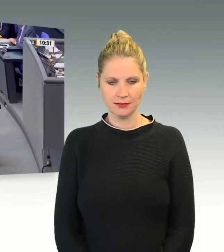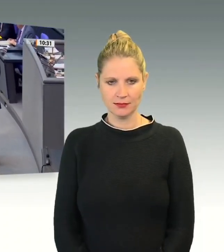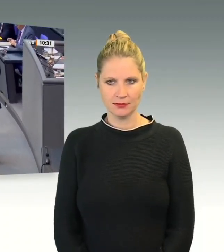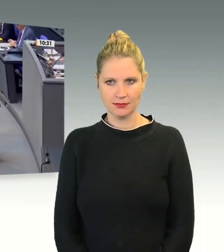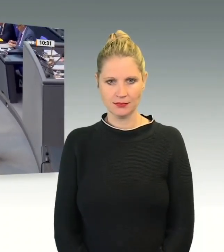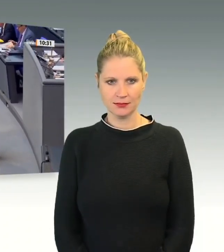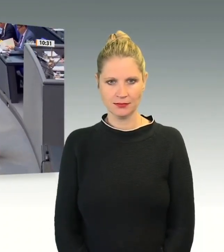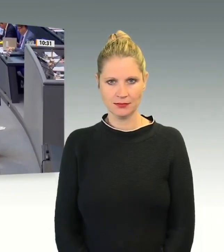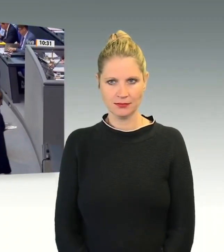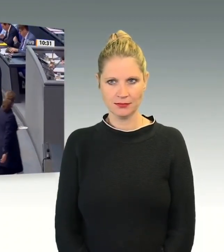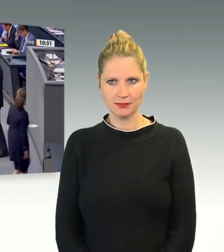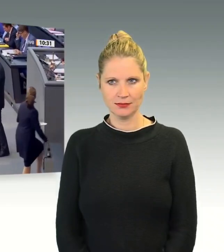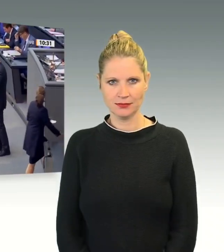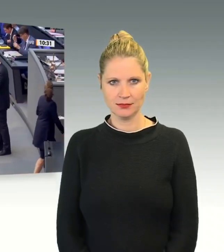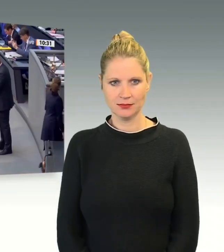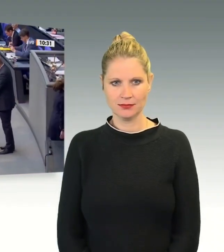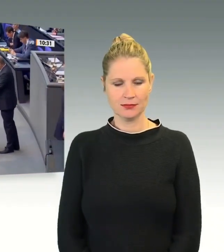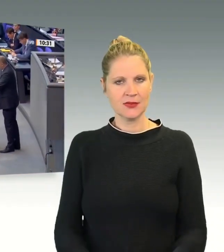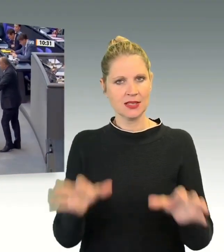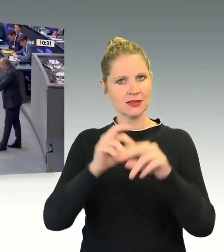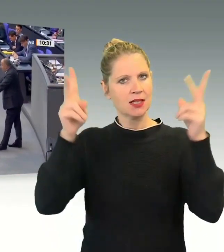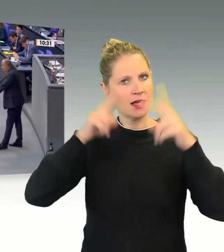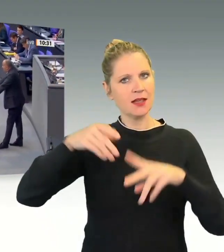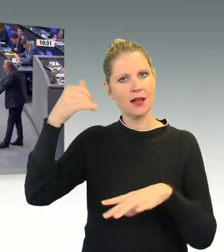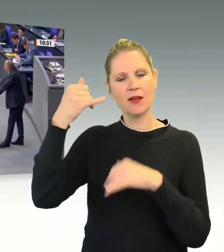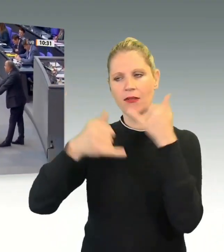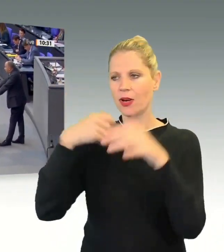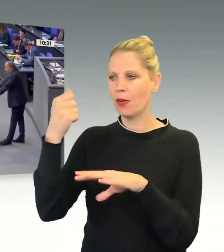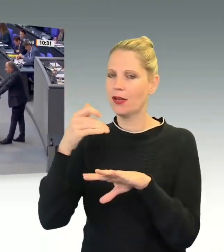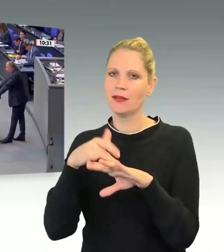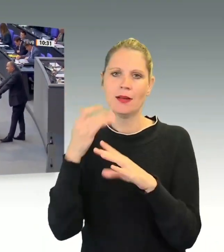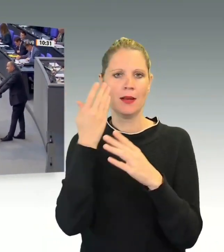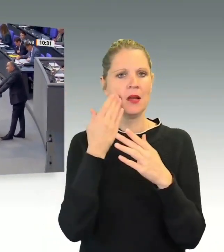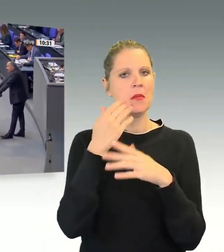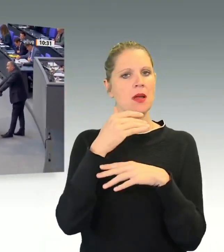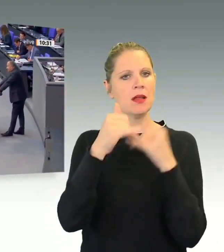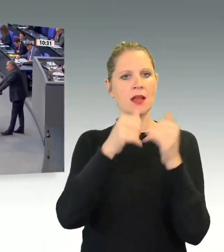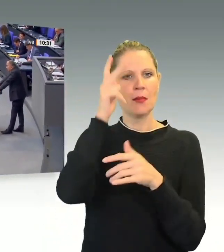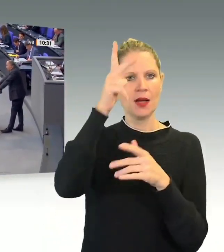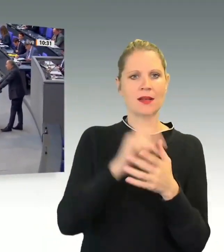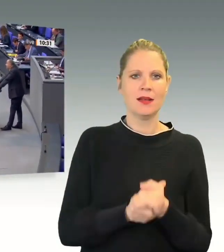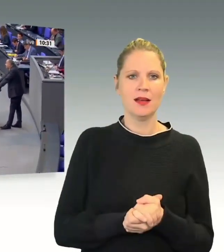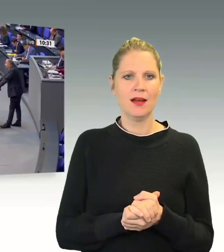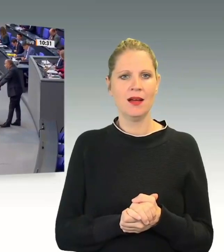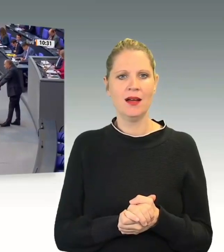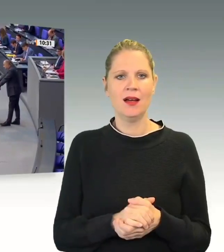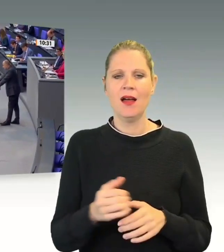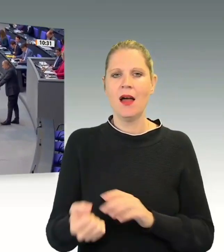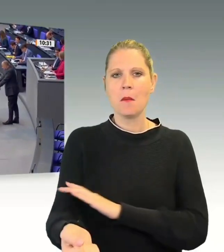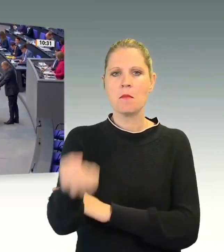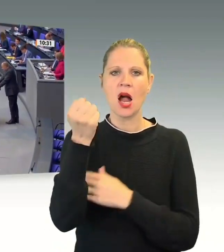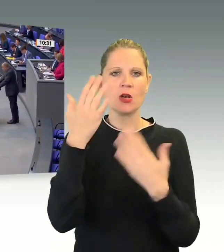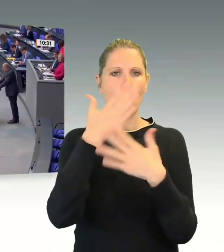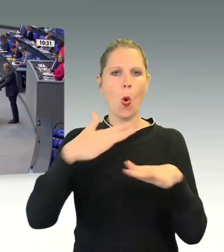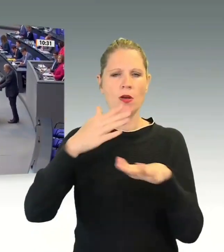Sehr geehrte Frau Präsidentin! Meine Damen und Herren! Macht ohne Recht ist Tyrannei. Recht ohne Macht aber ist wirkungslos.